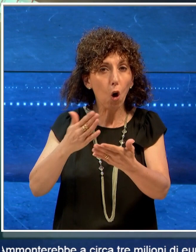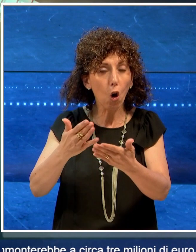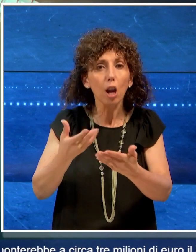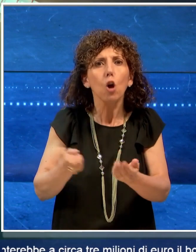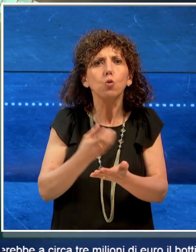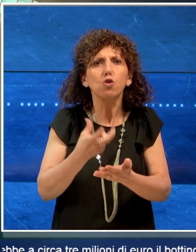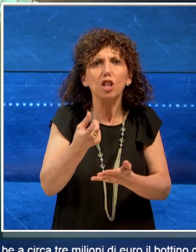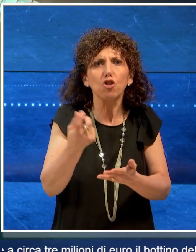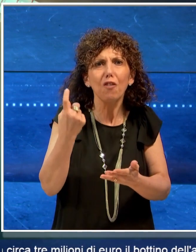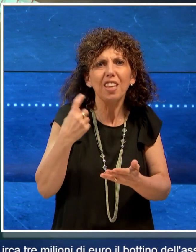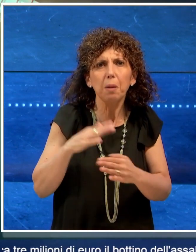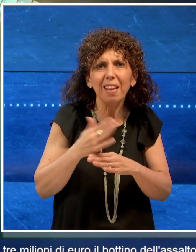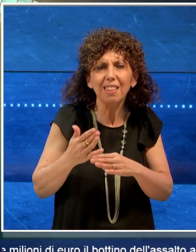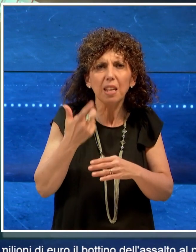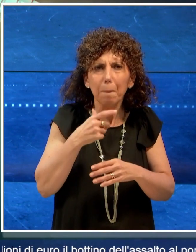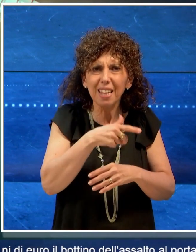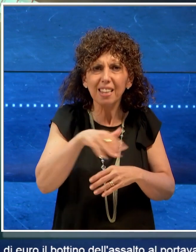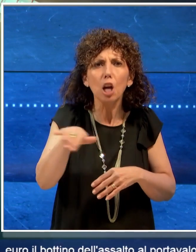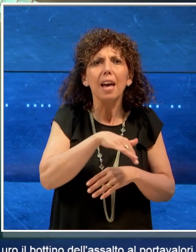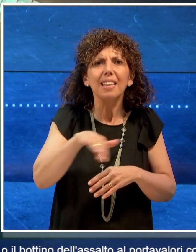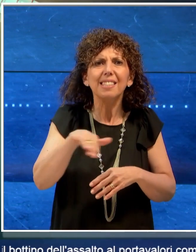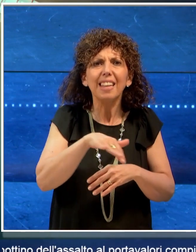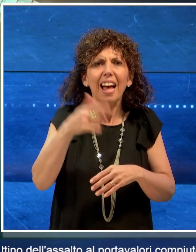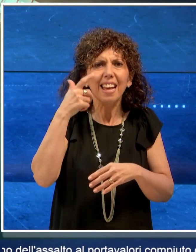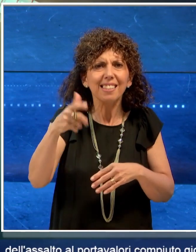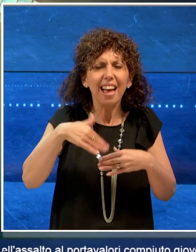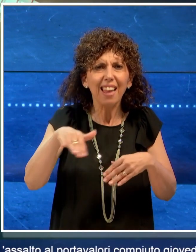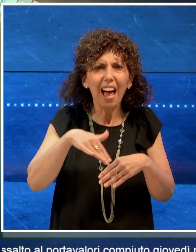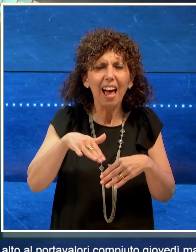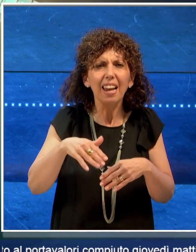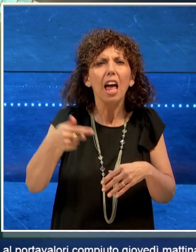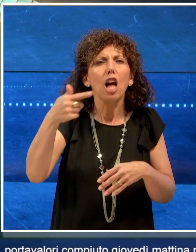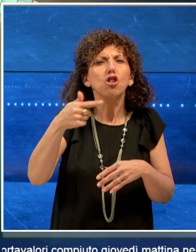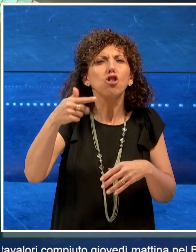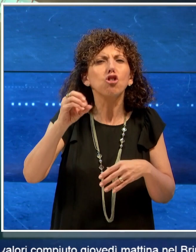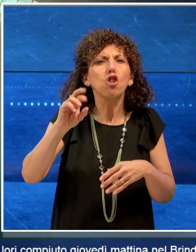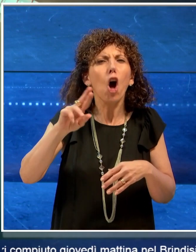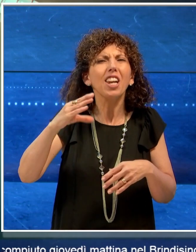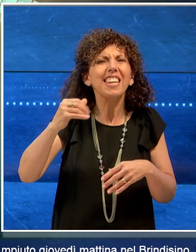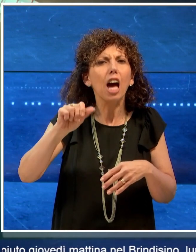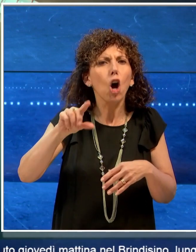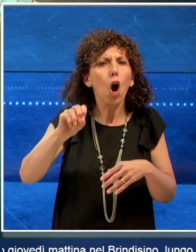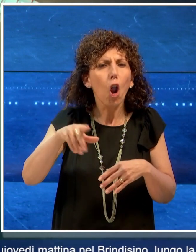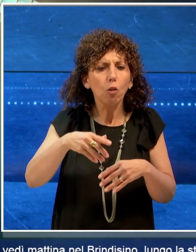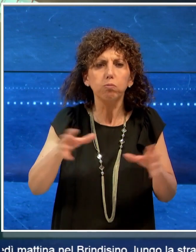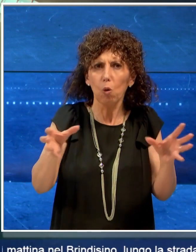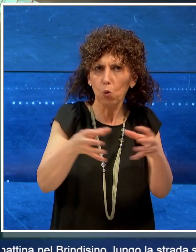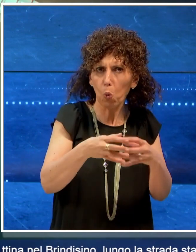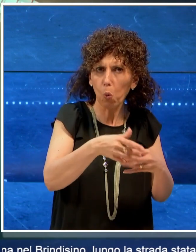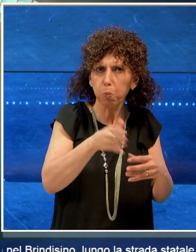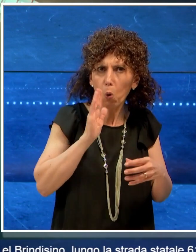Brindisino lungo la strada statale nei pressi di Torchiarolo. Il commando sarebbe